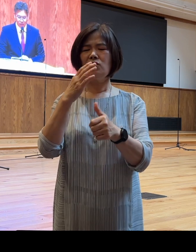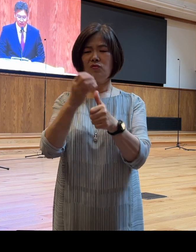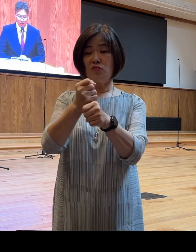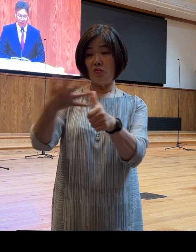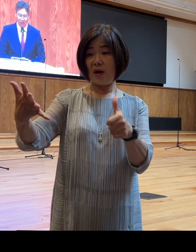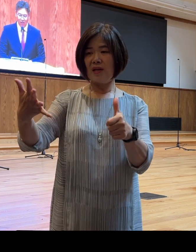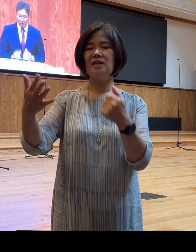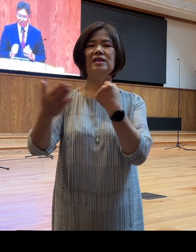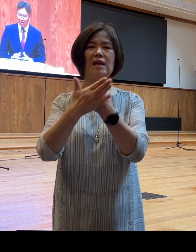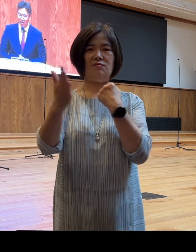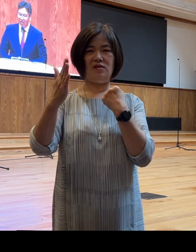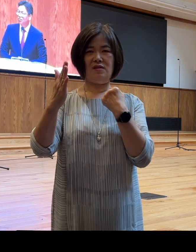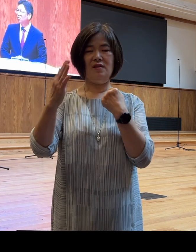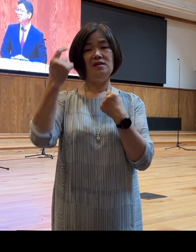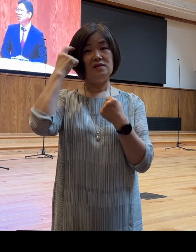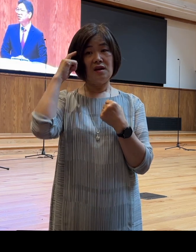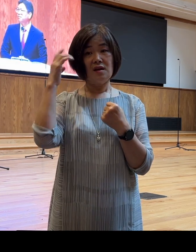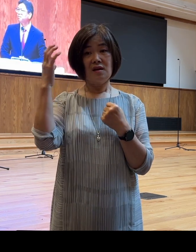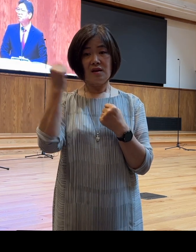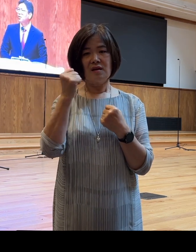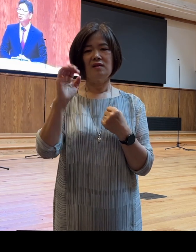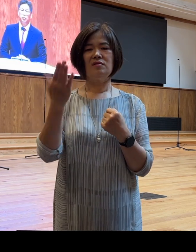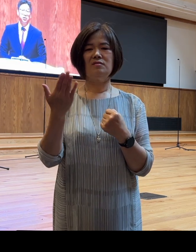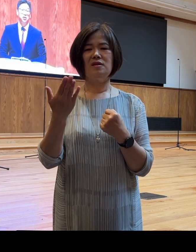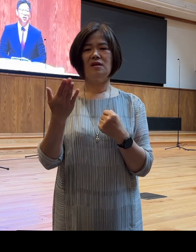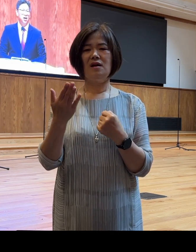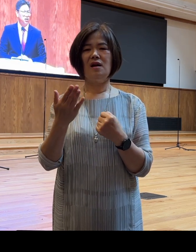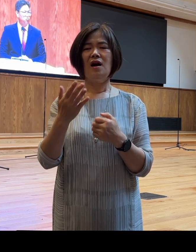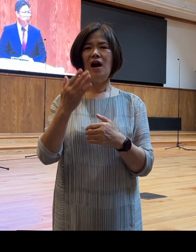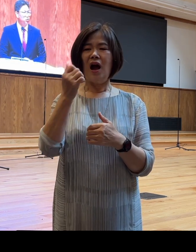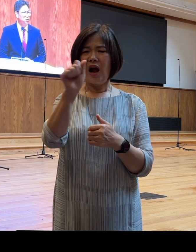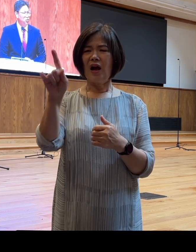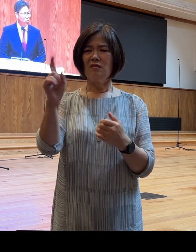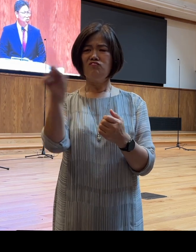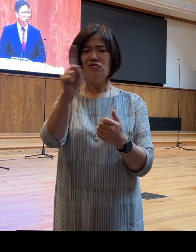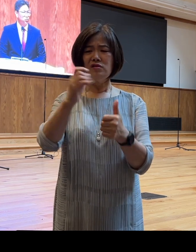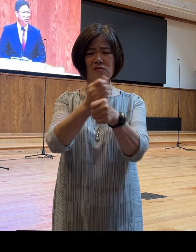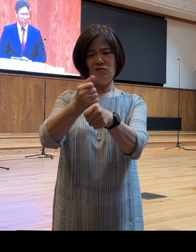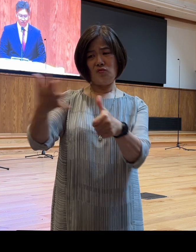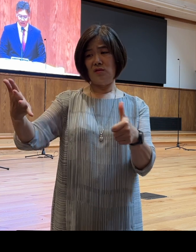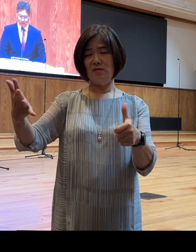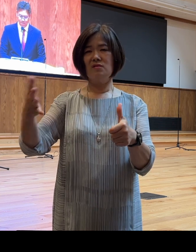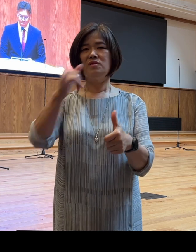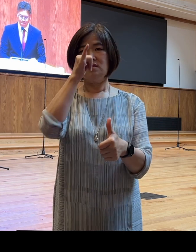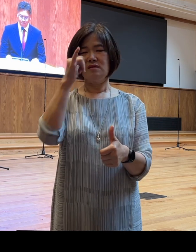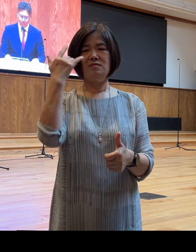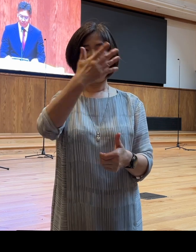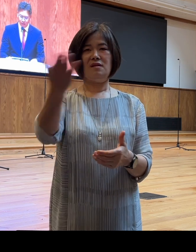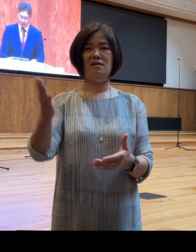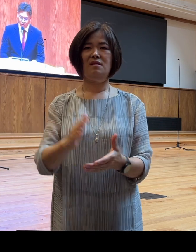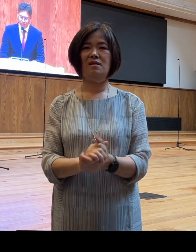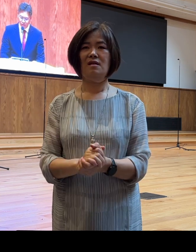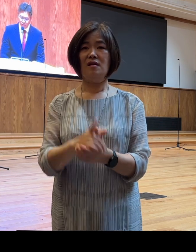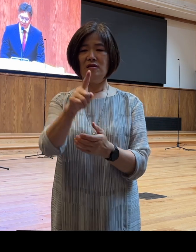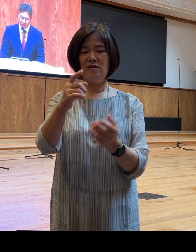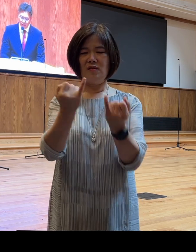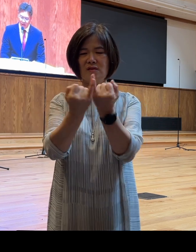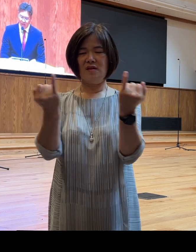그런 생각이 들었습니다 여러분 하갈은 무엇을 놓치고 있었을까요? 그것은 바로 하나님의